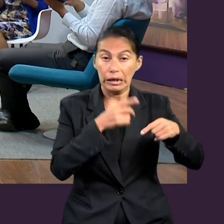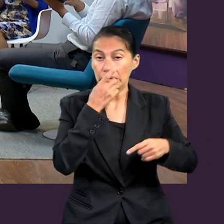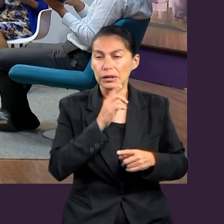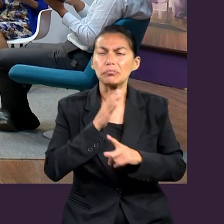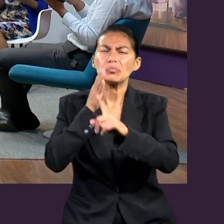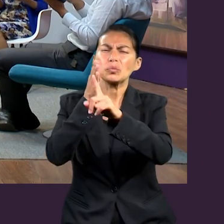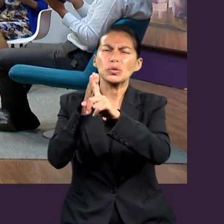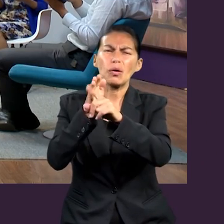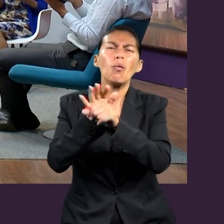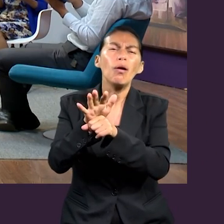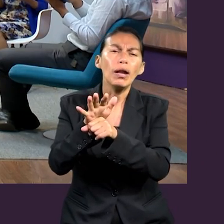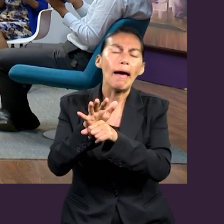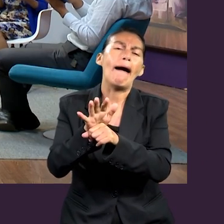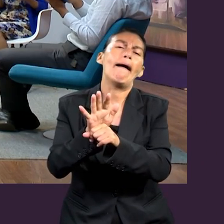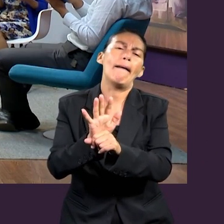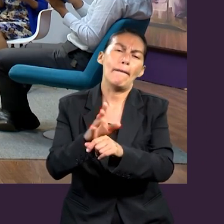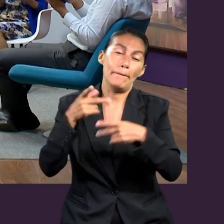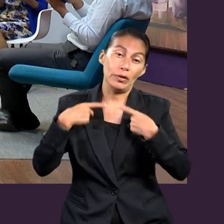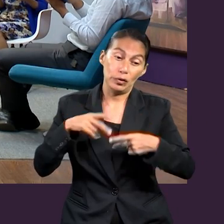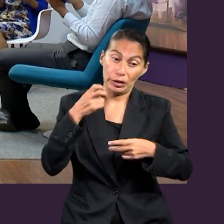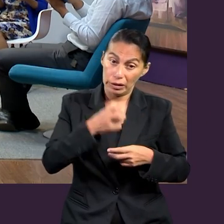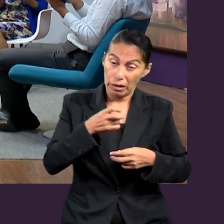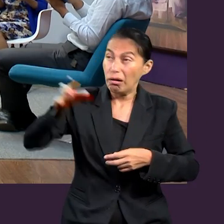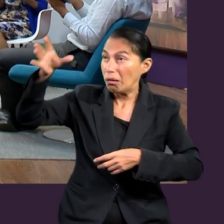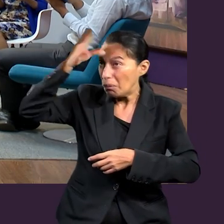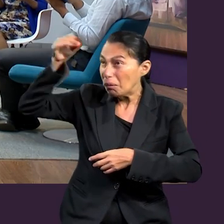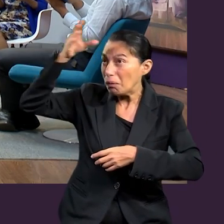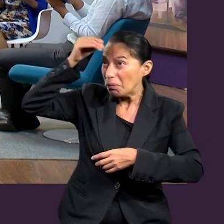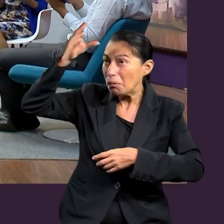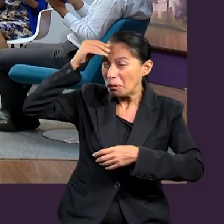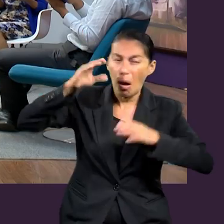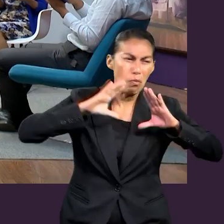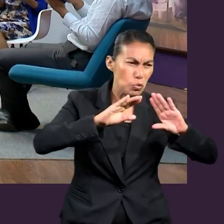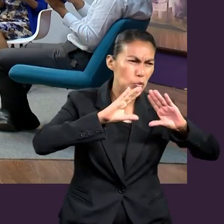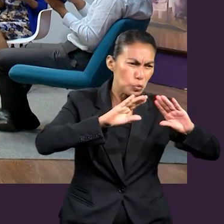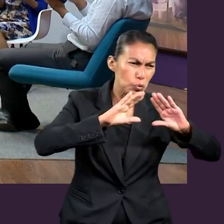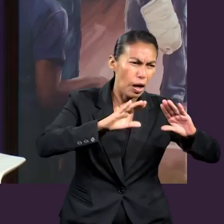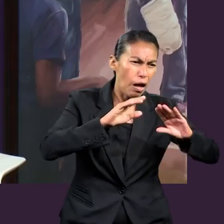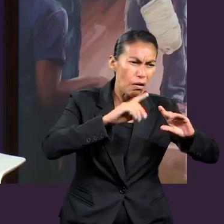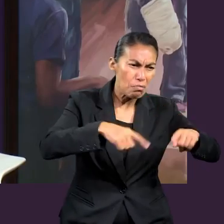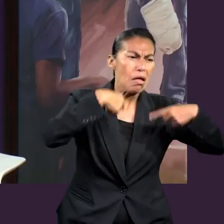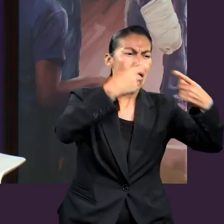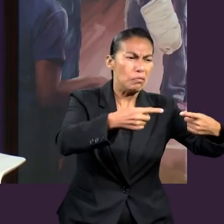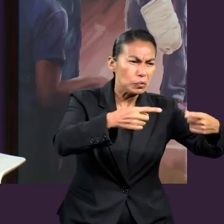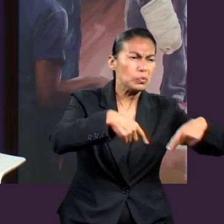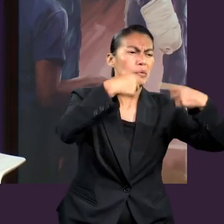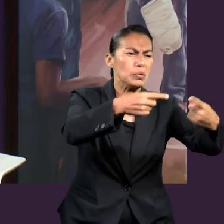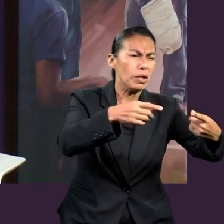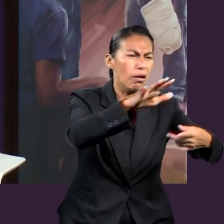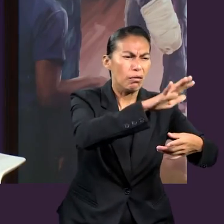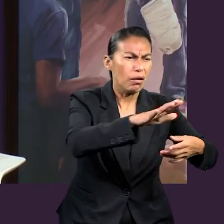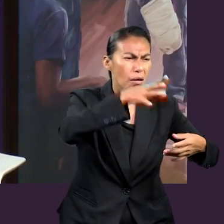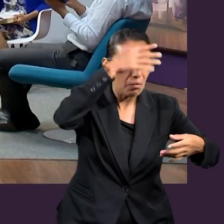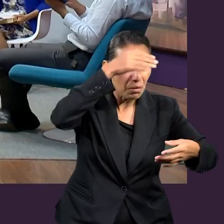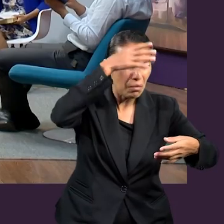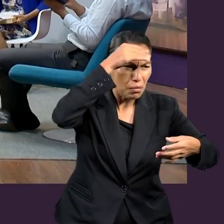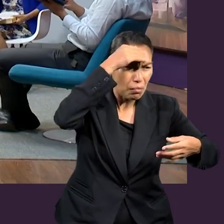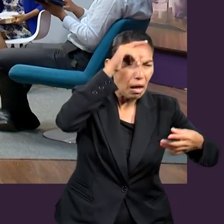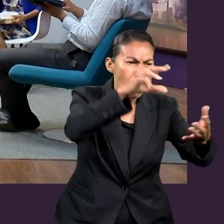Dice, a fin de capacitar a los santos para la obra del ministerio, para la identificación del cuerpo de Cristo. ¿Sabes, Esmeralda? Hablando de